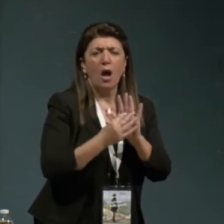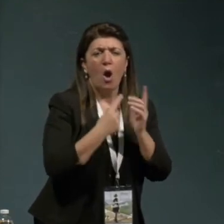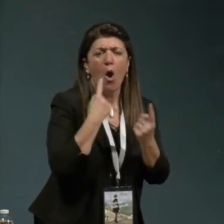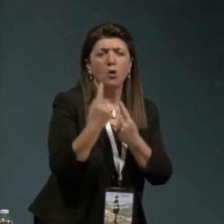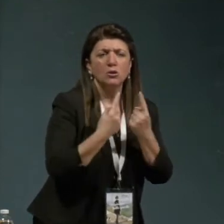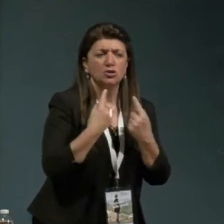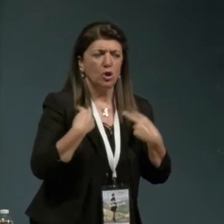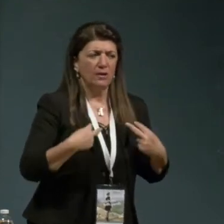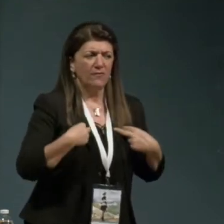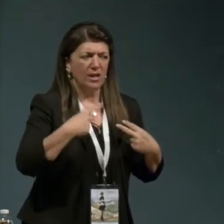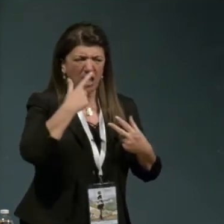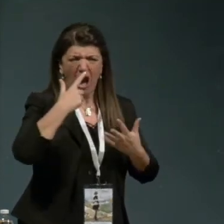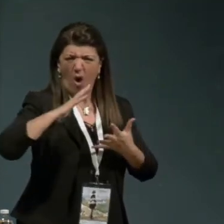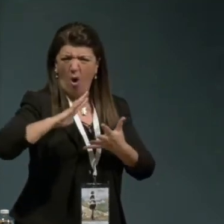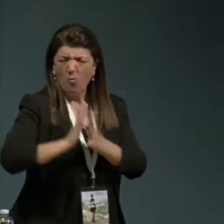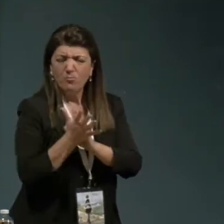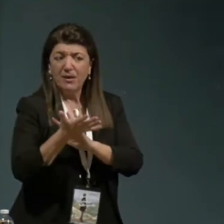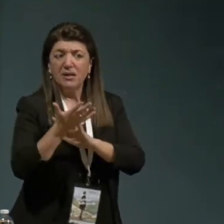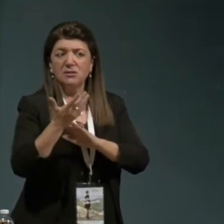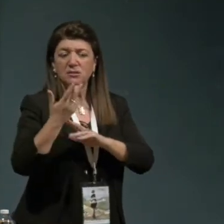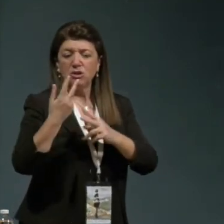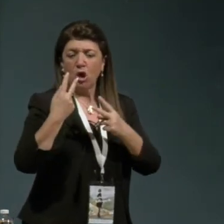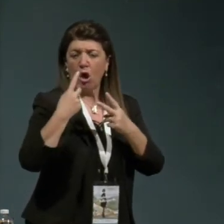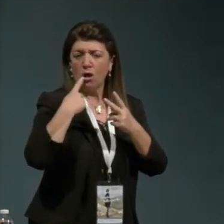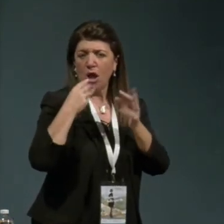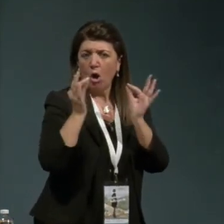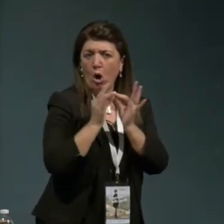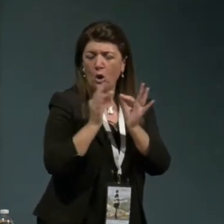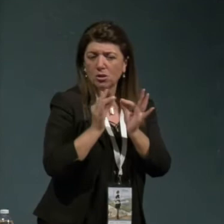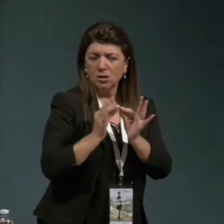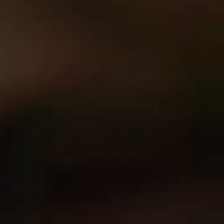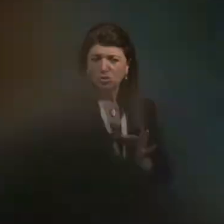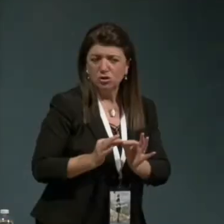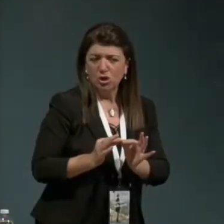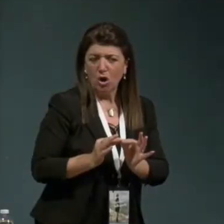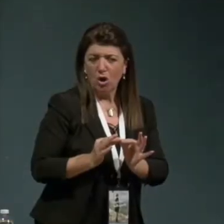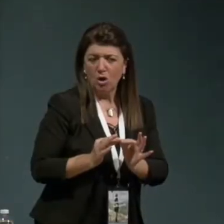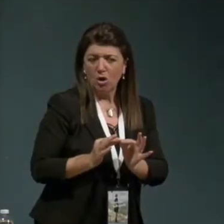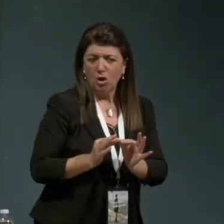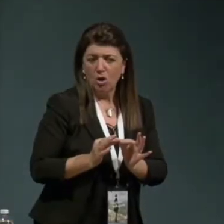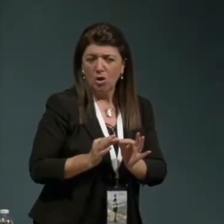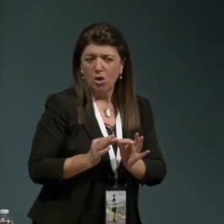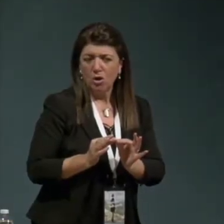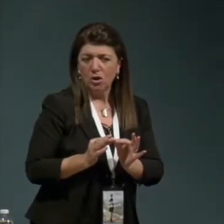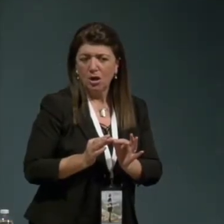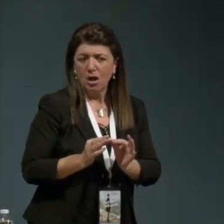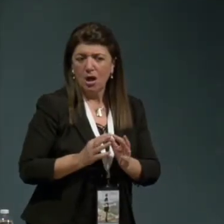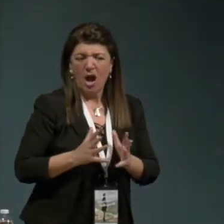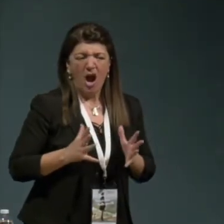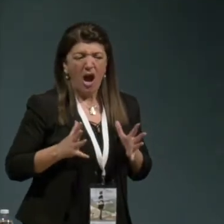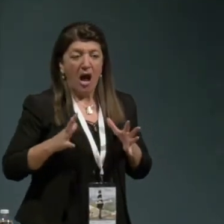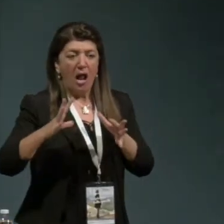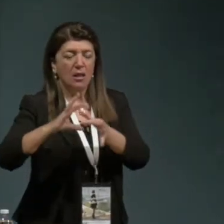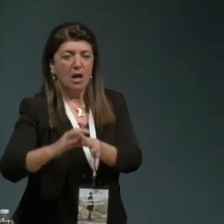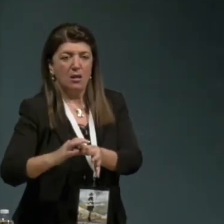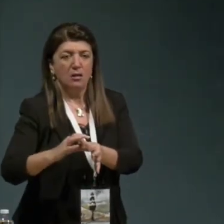oppressione di tutte le condizioni di alienazione e